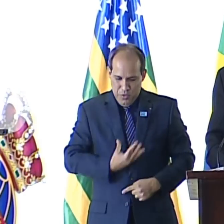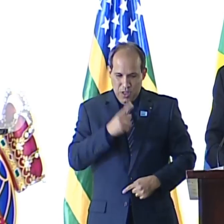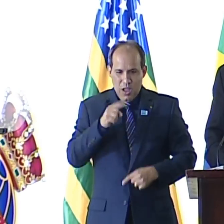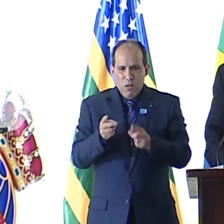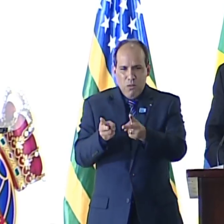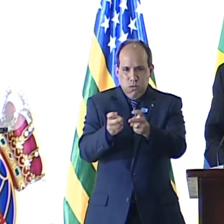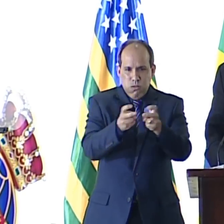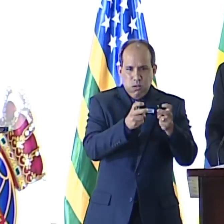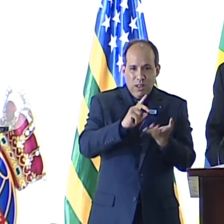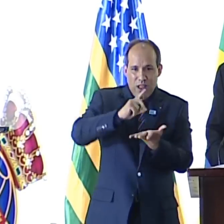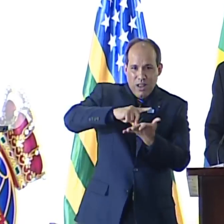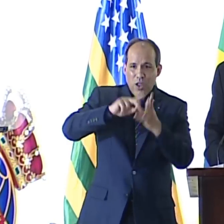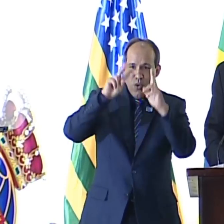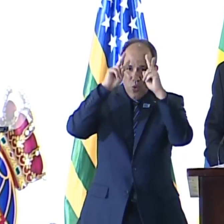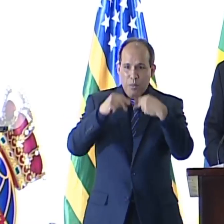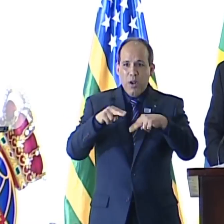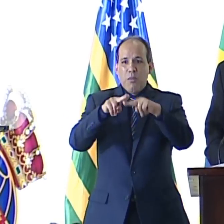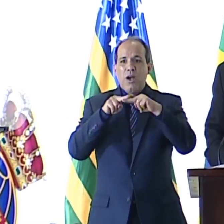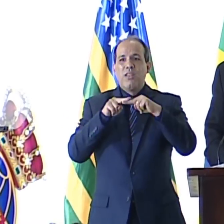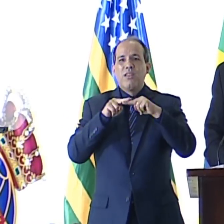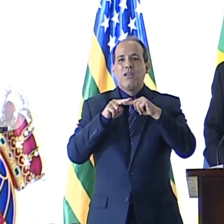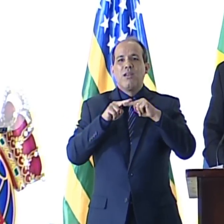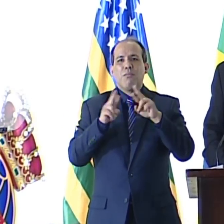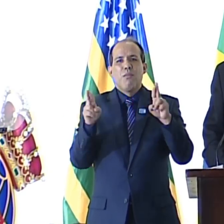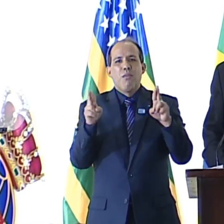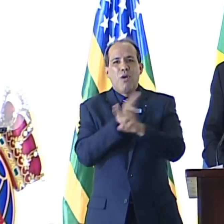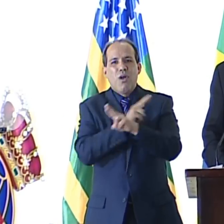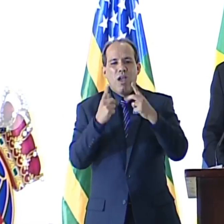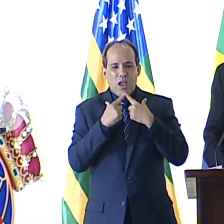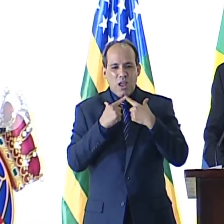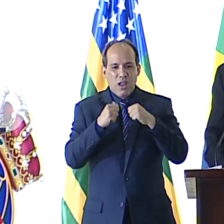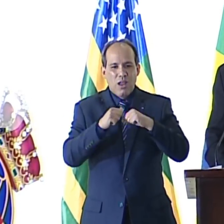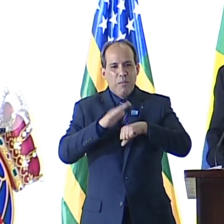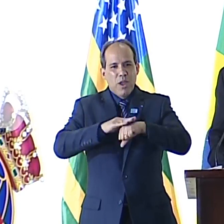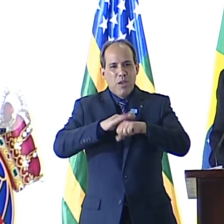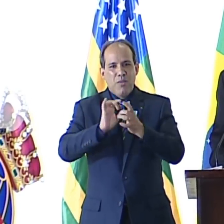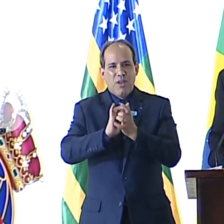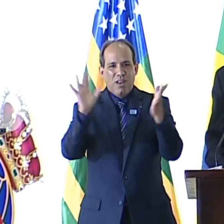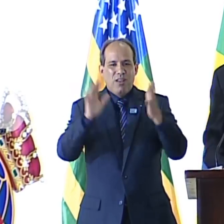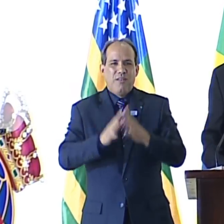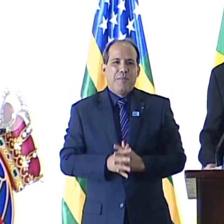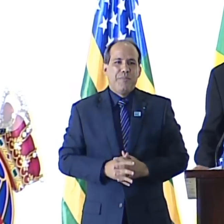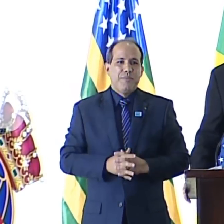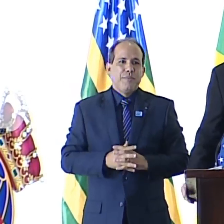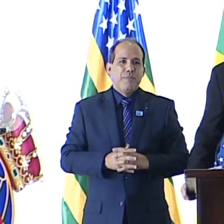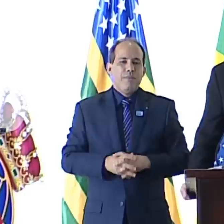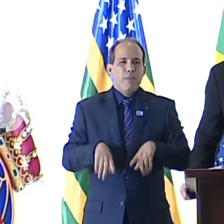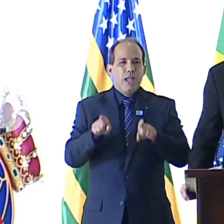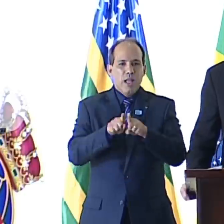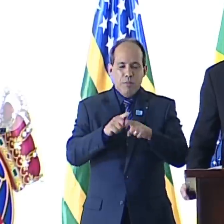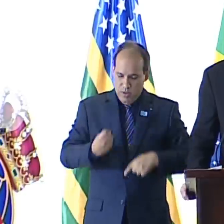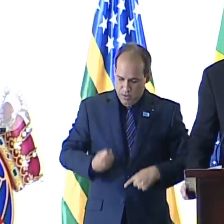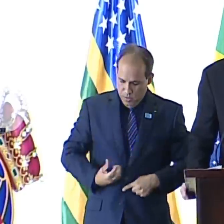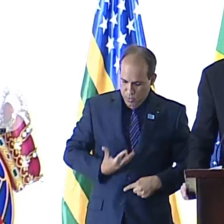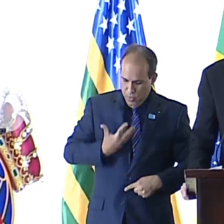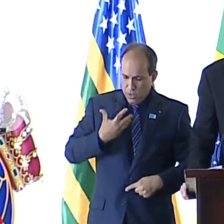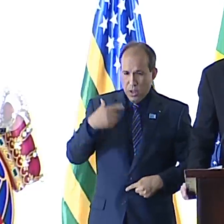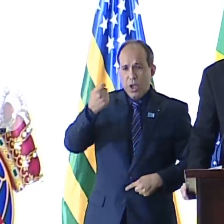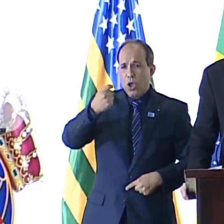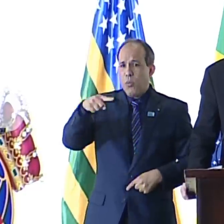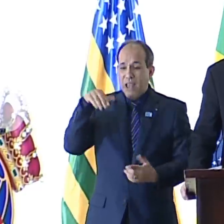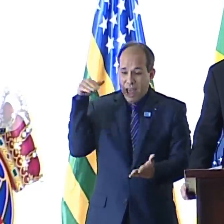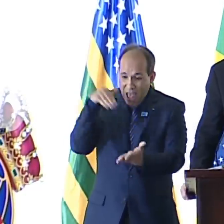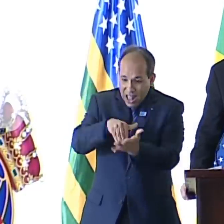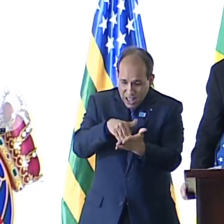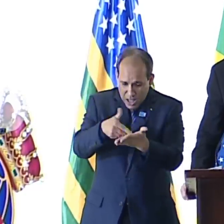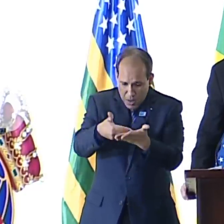humana, através da linguagem posta em liberdade. Ou ainda, poesia é quando você não precisa ir até o final